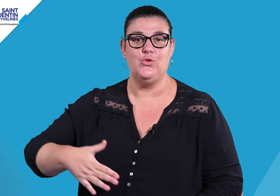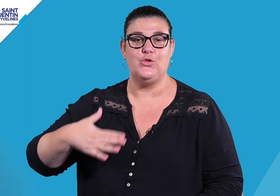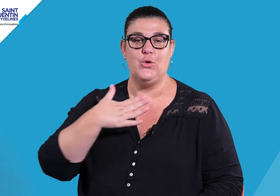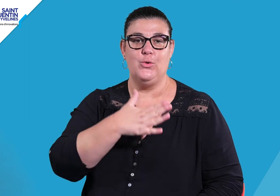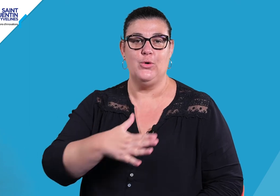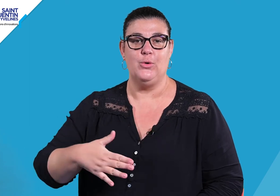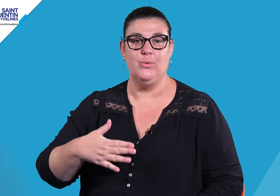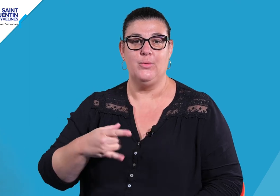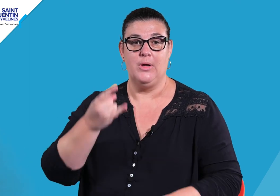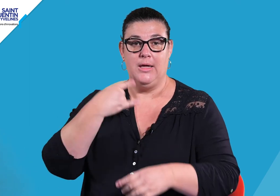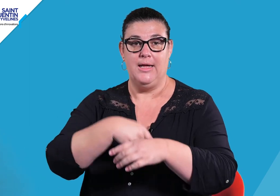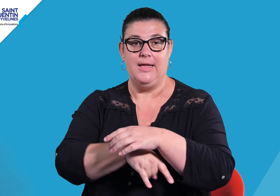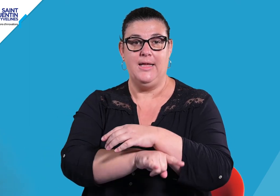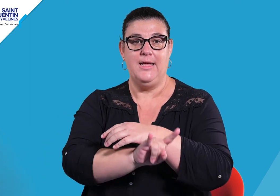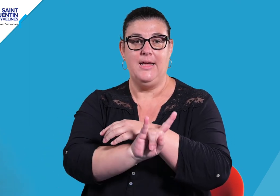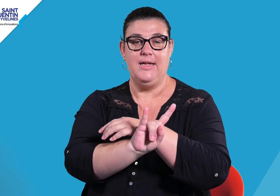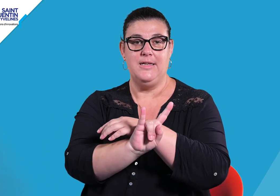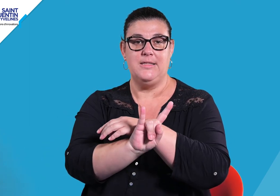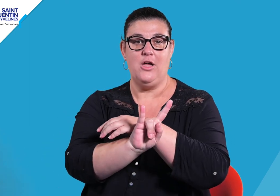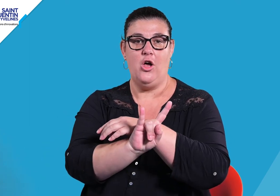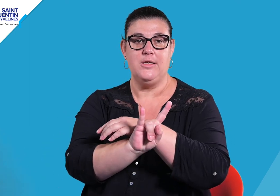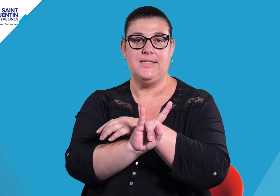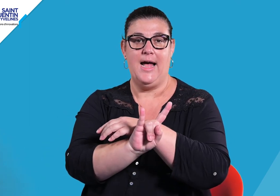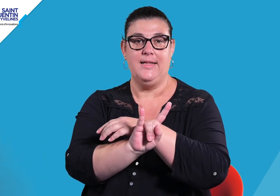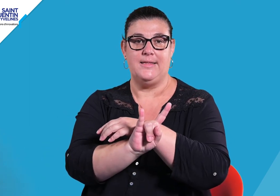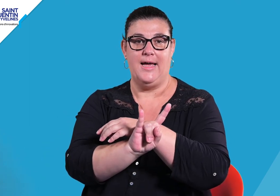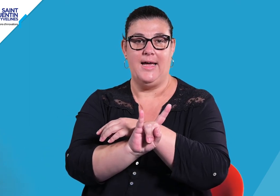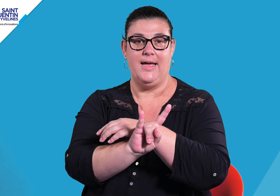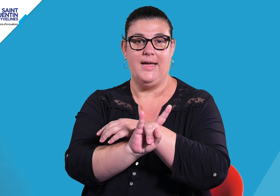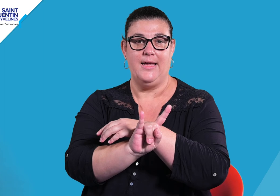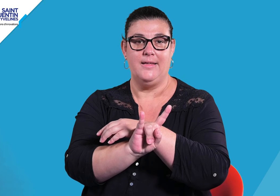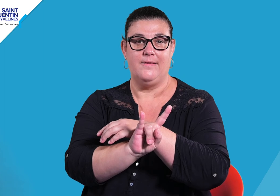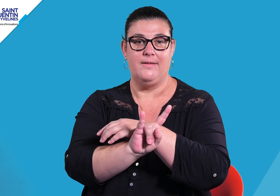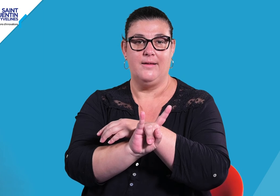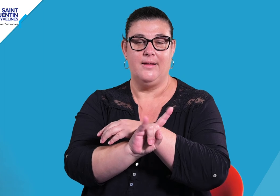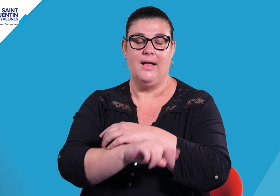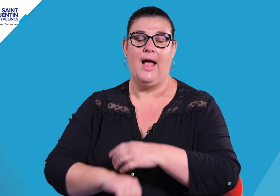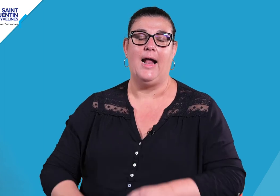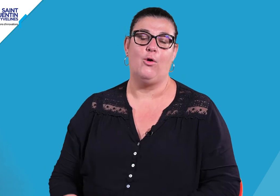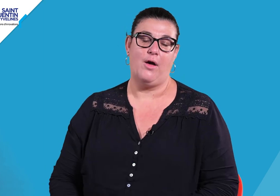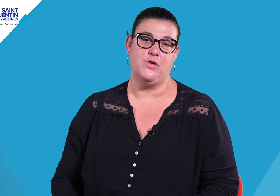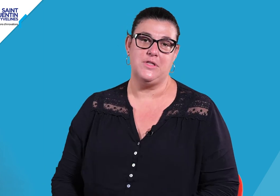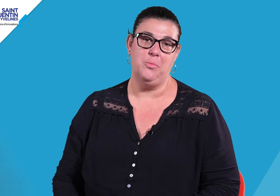heureux Il sort sa tête Allez, on la refait ensemble